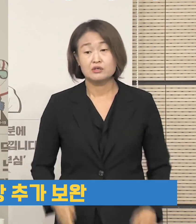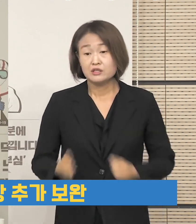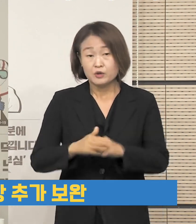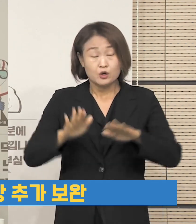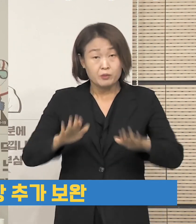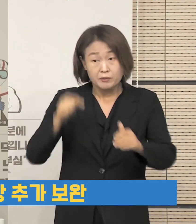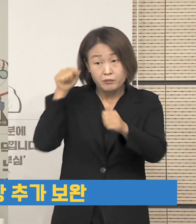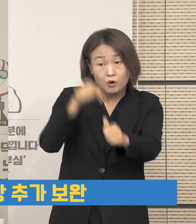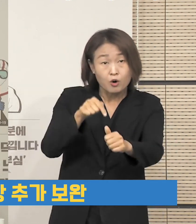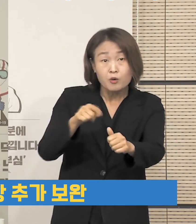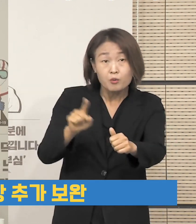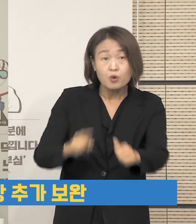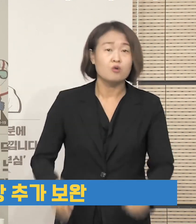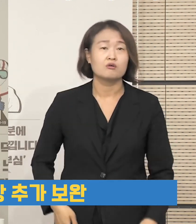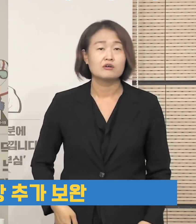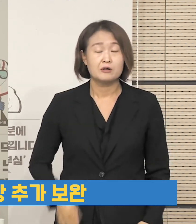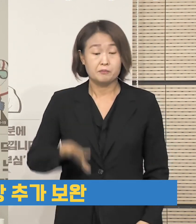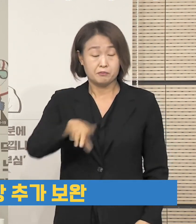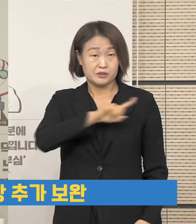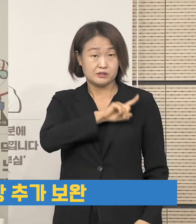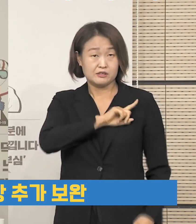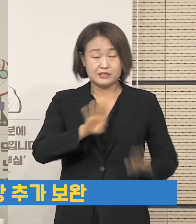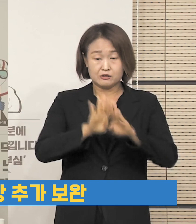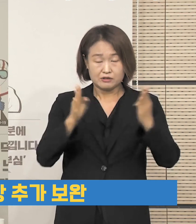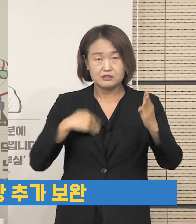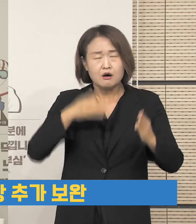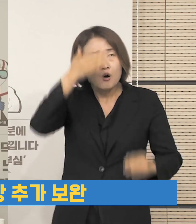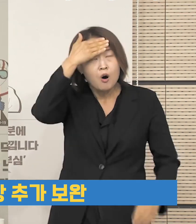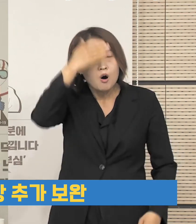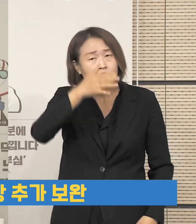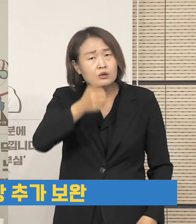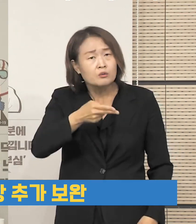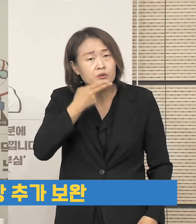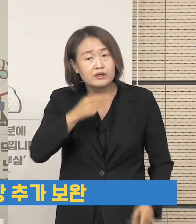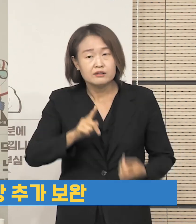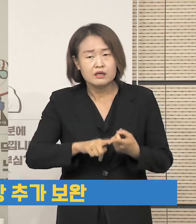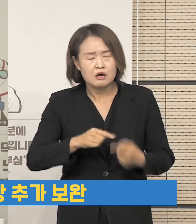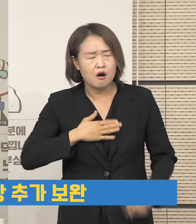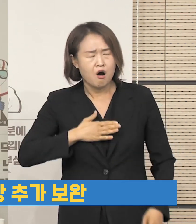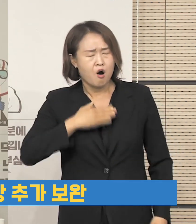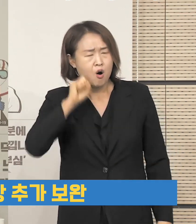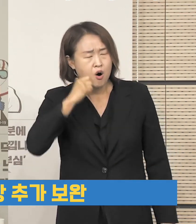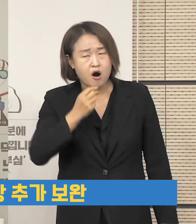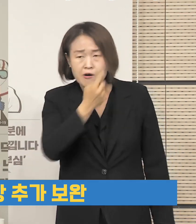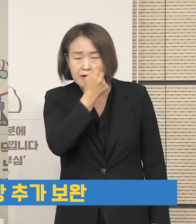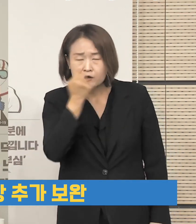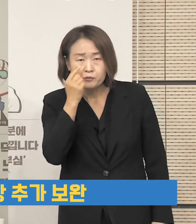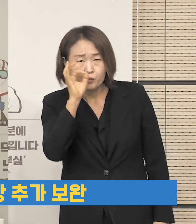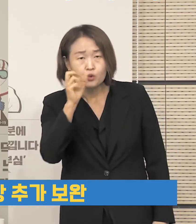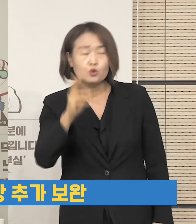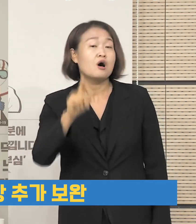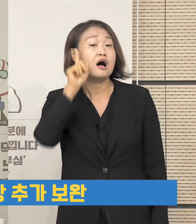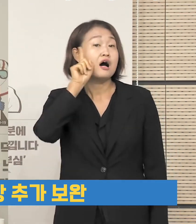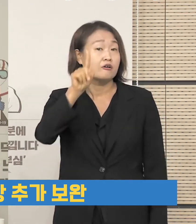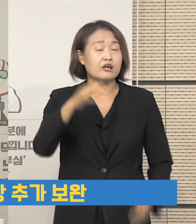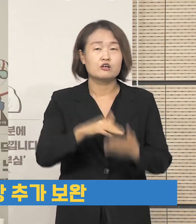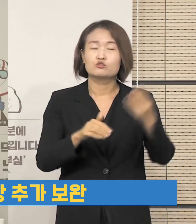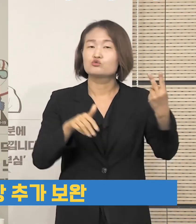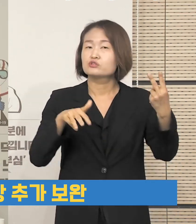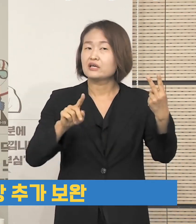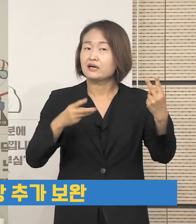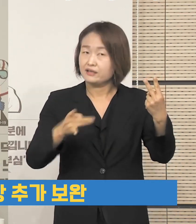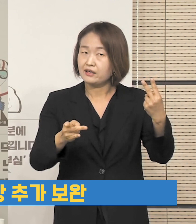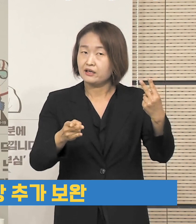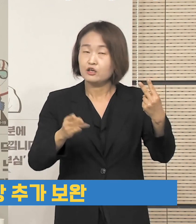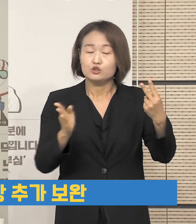행정명령에는 출입구에서 발열, 호흡기 증상 여부를 확인하고 하루 최소 두 차례 이상의